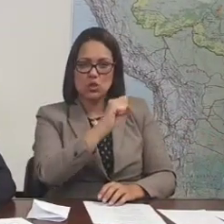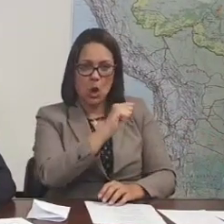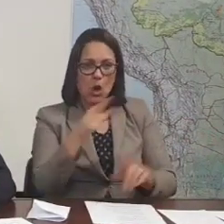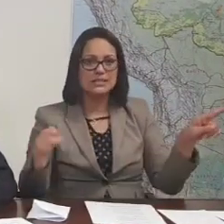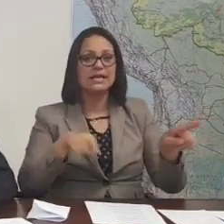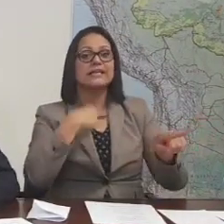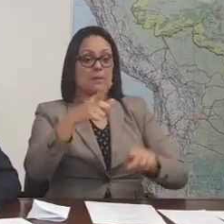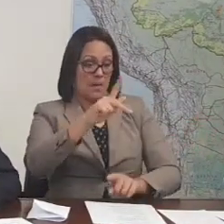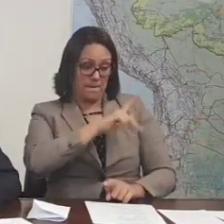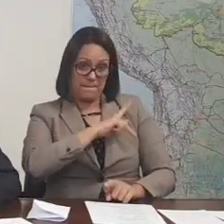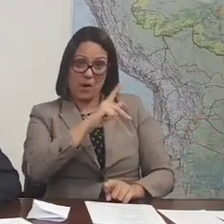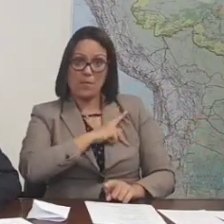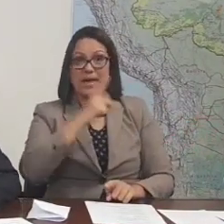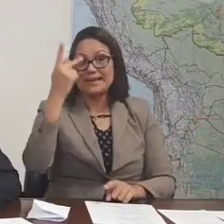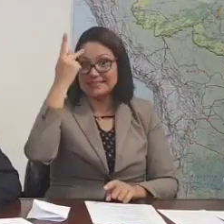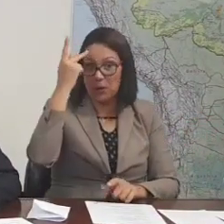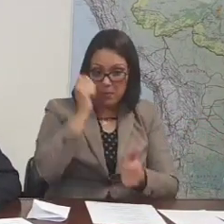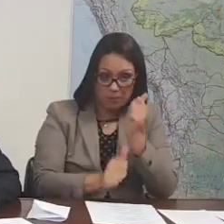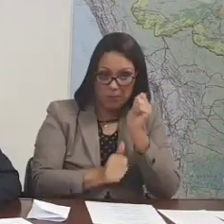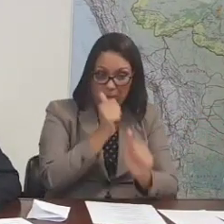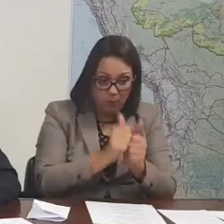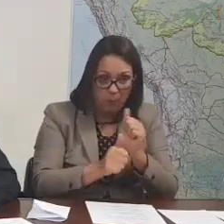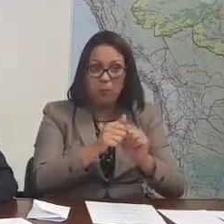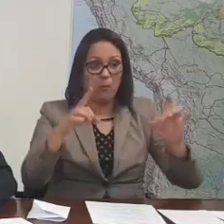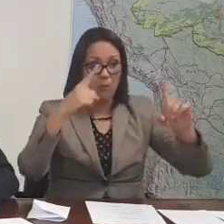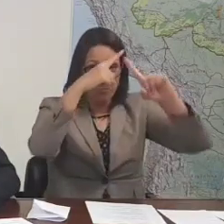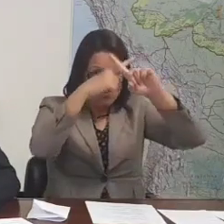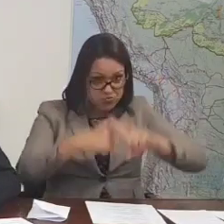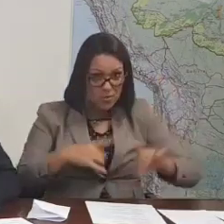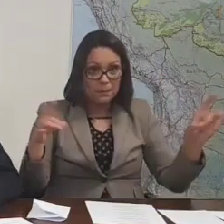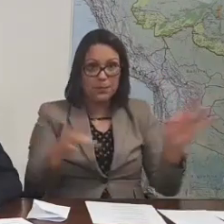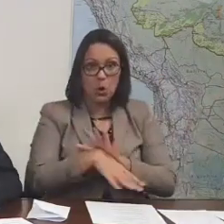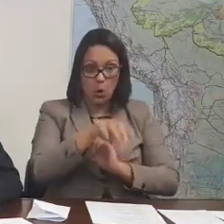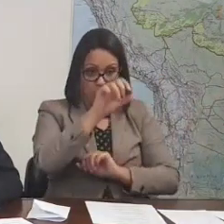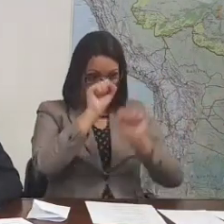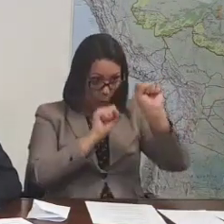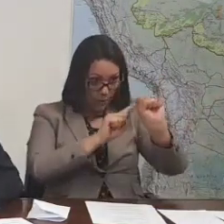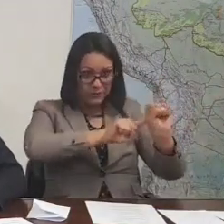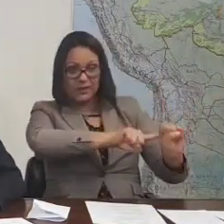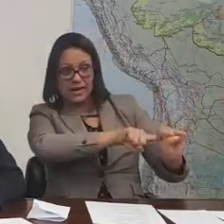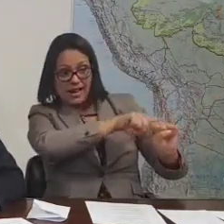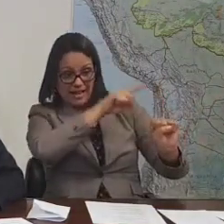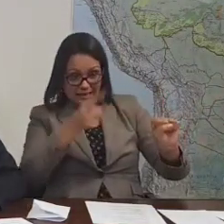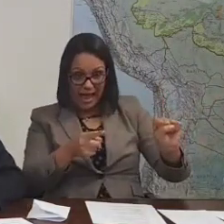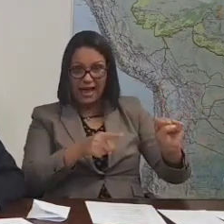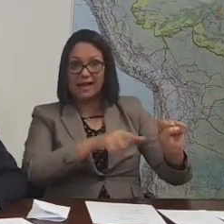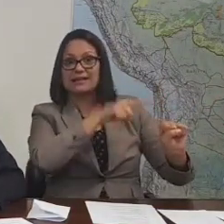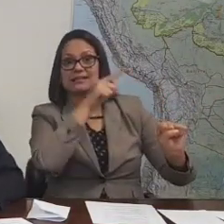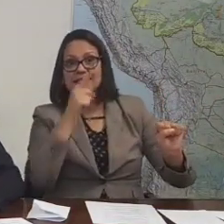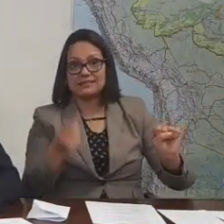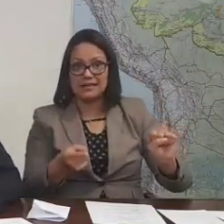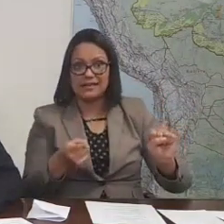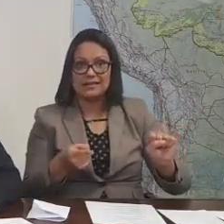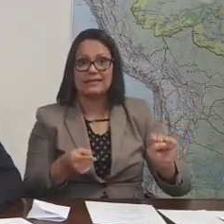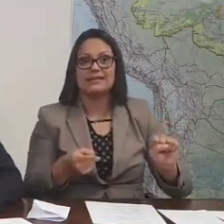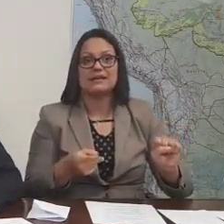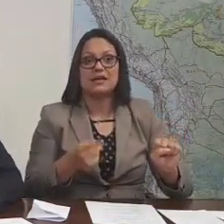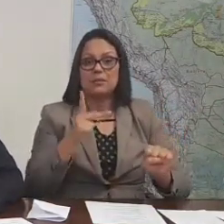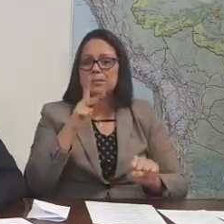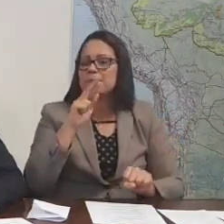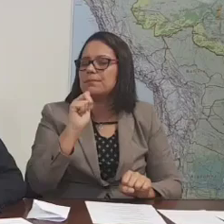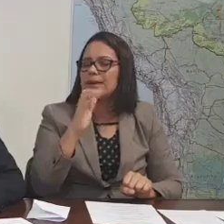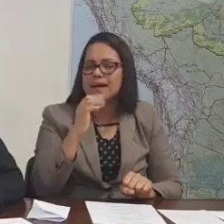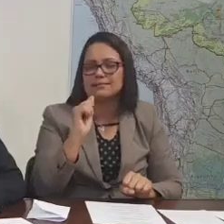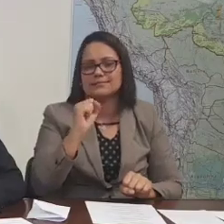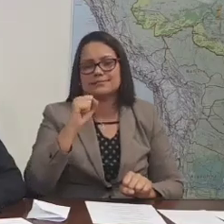Palmeiras e Sampaio Correia também. Palmeiras, Sampaio Correia, se não me engano, 20 horas. Depois da Praça é Nossa, um programa